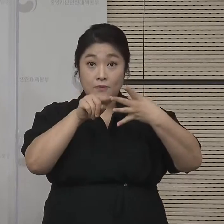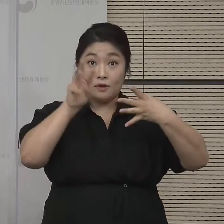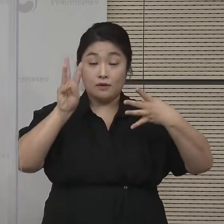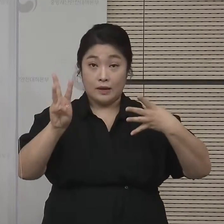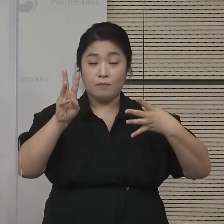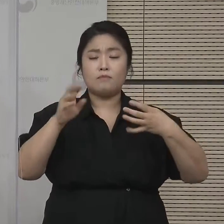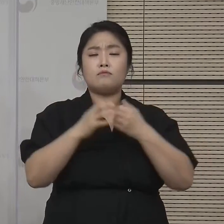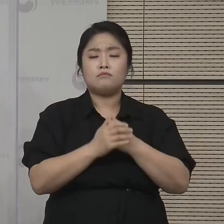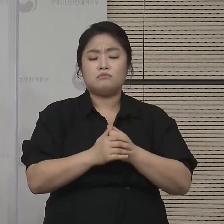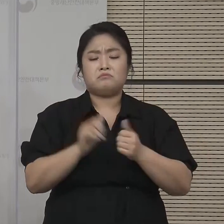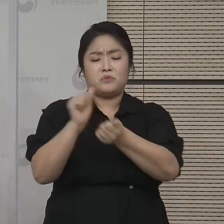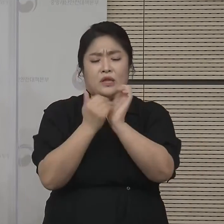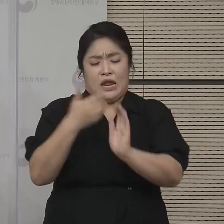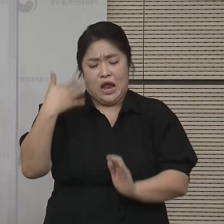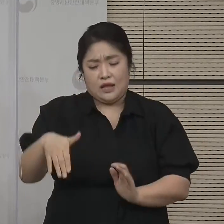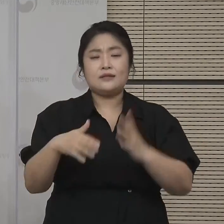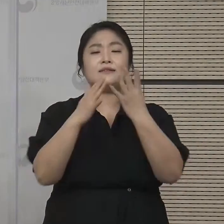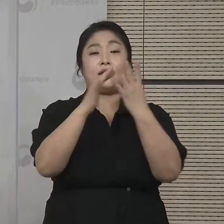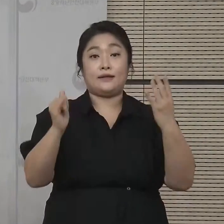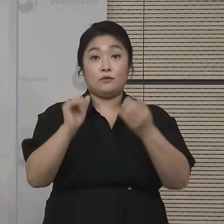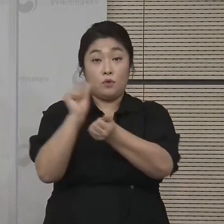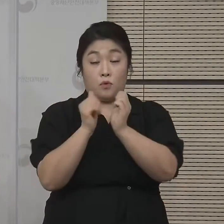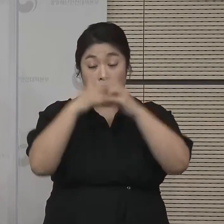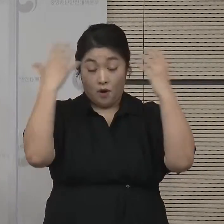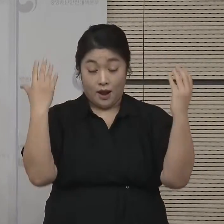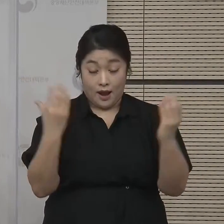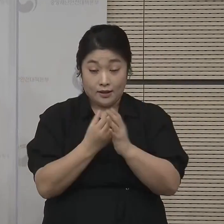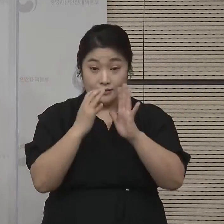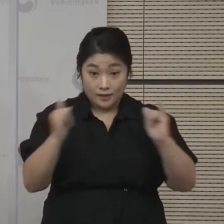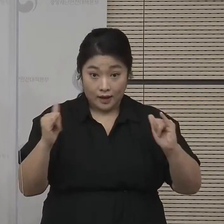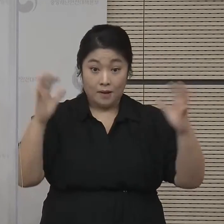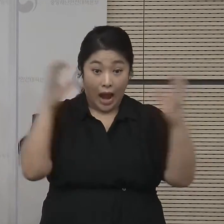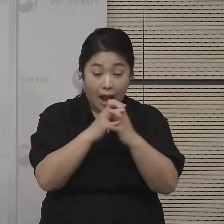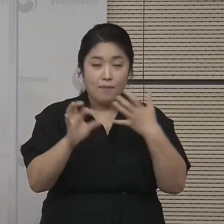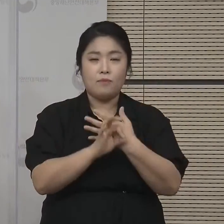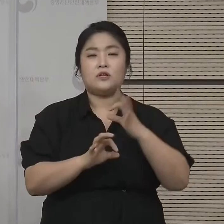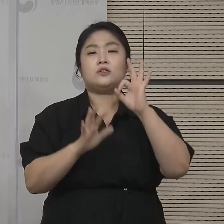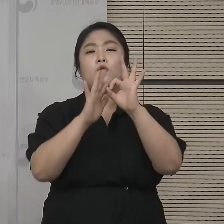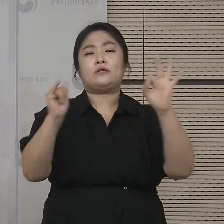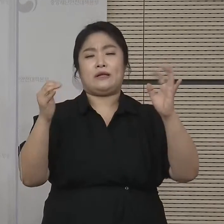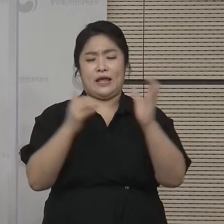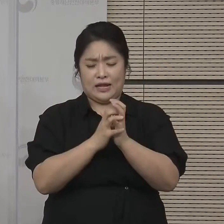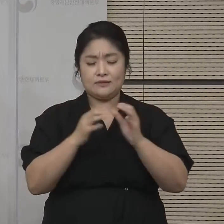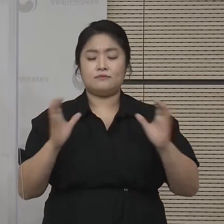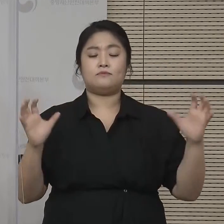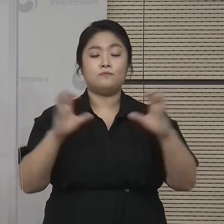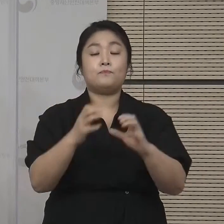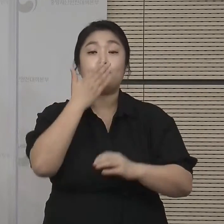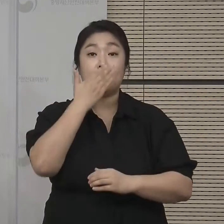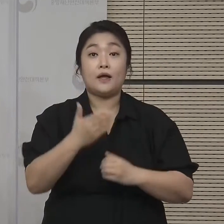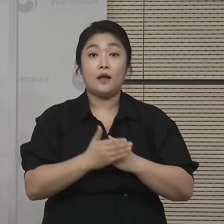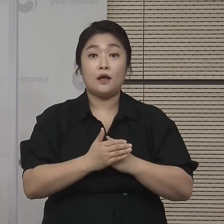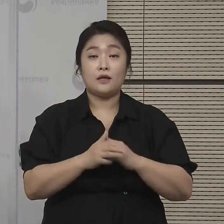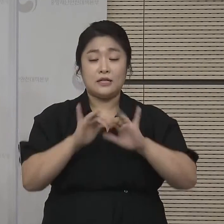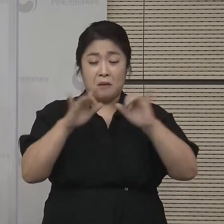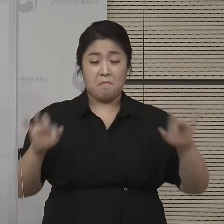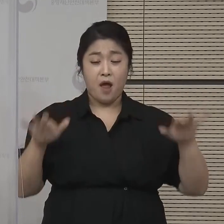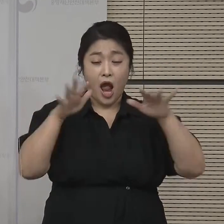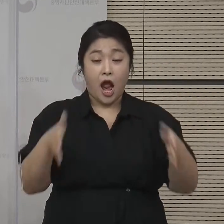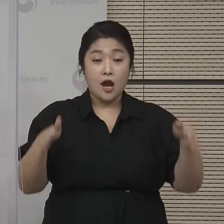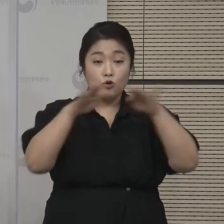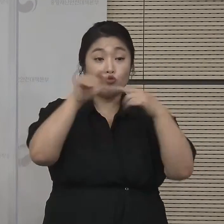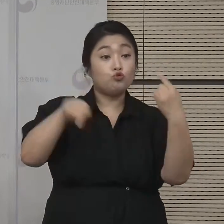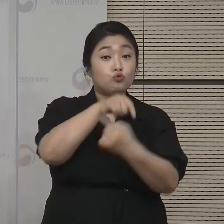4인까지, 접종완료자를 포함하여 총 10인까지 가능하도록 하였습니다. 다중이용시설의